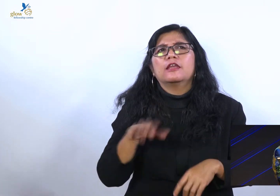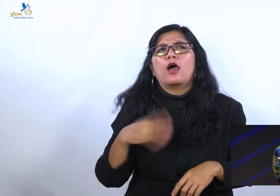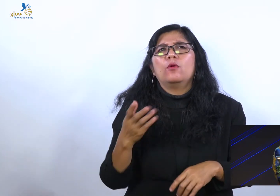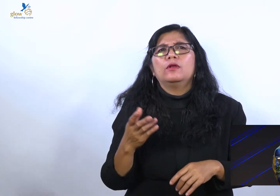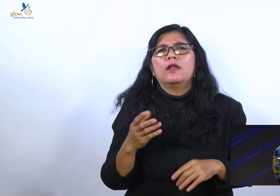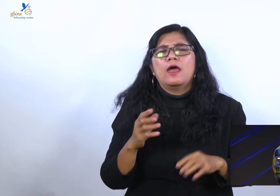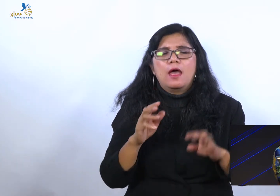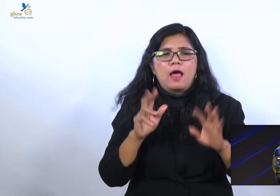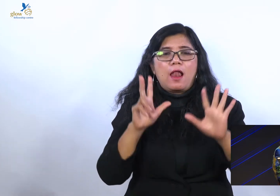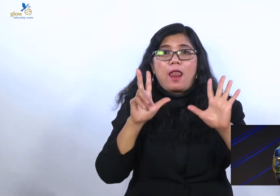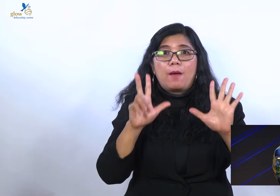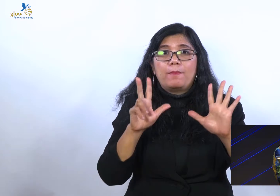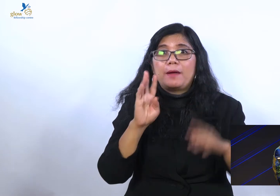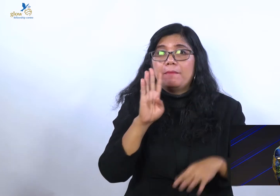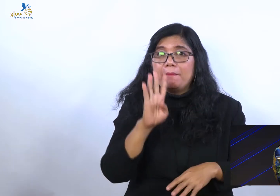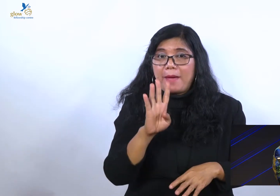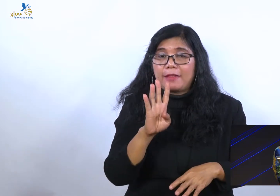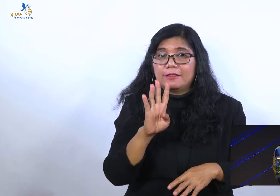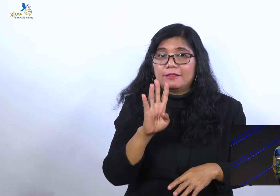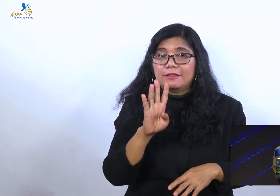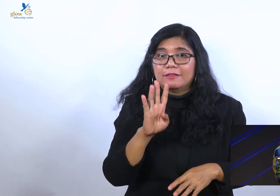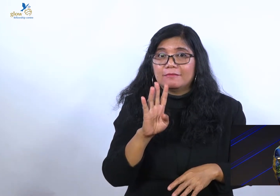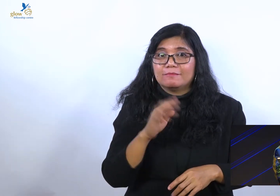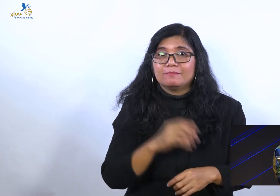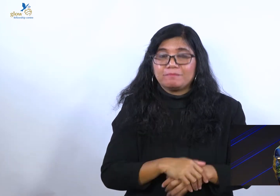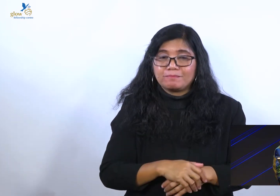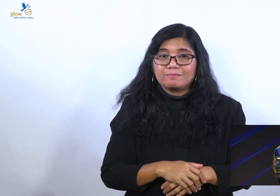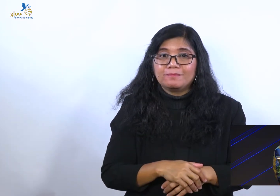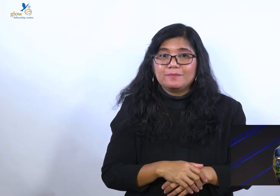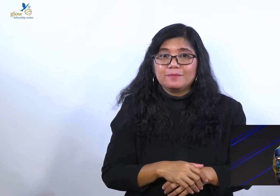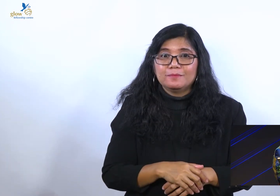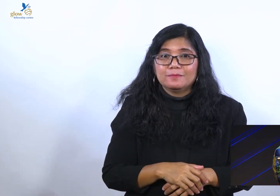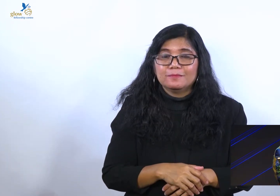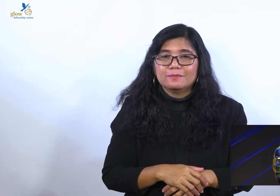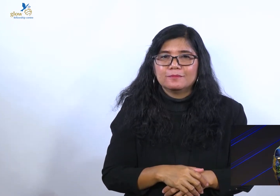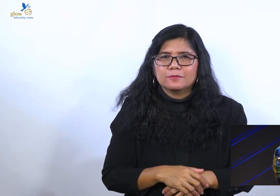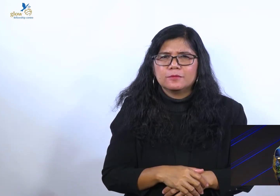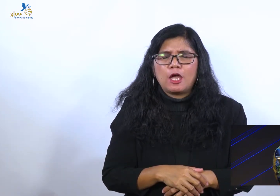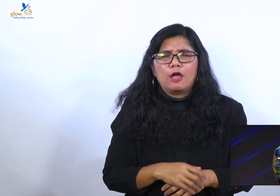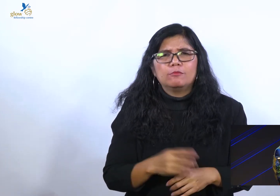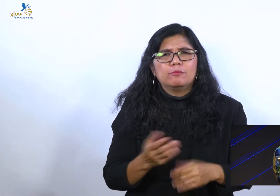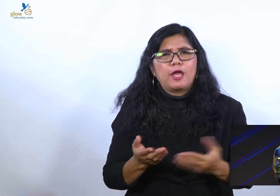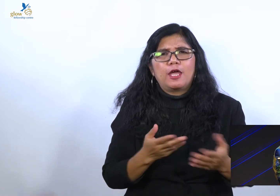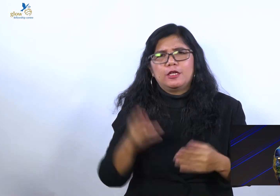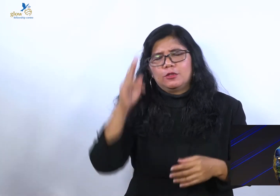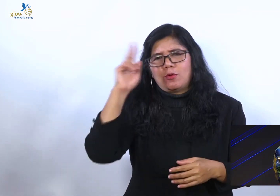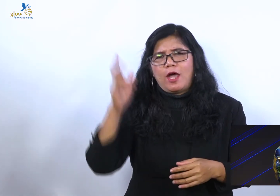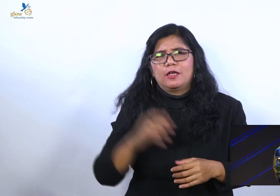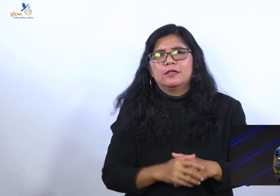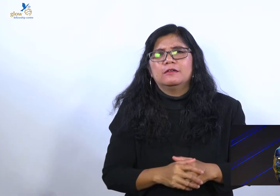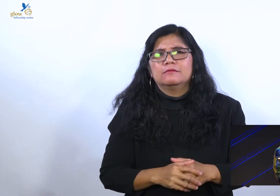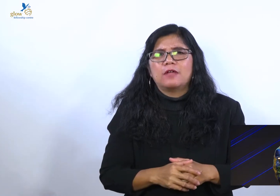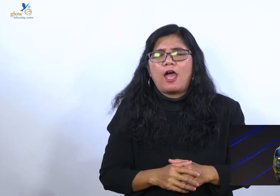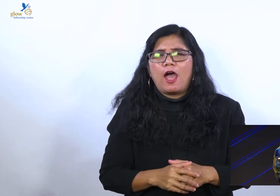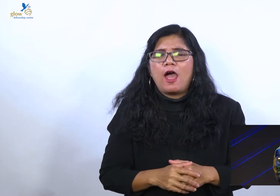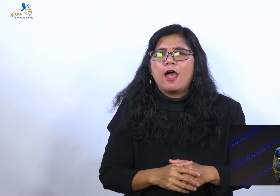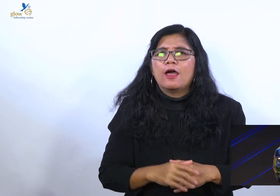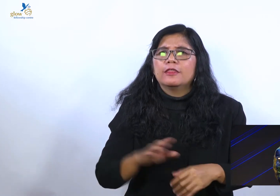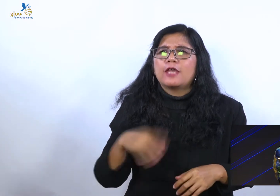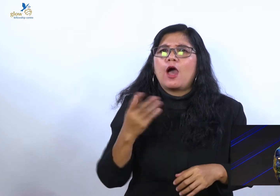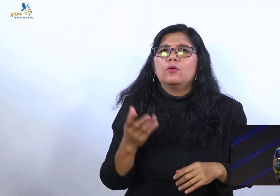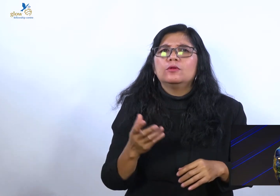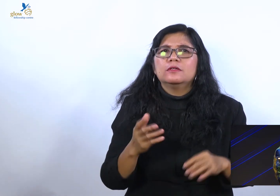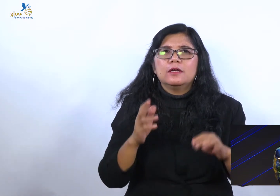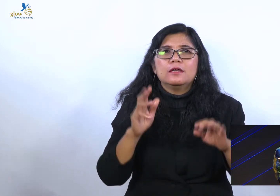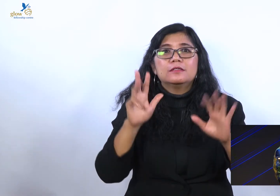Dan sebagai hamba Tuhan. Yang dari tahun 1991 sudah ada di televisi waktu itu di RCTI.